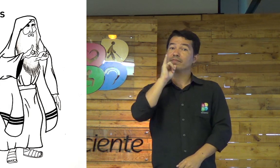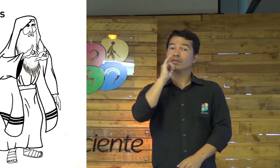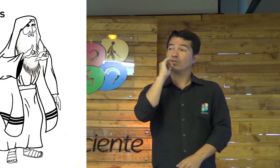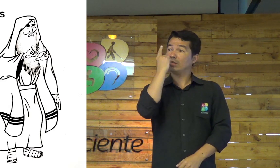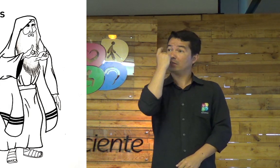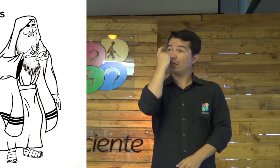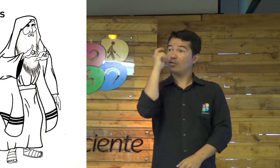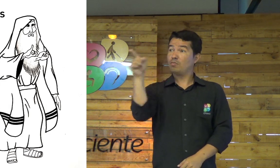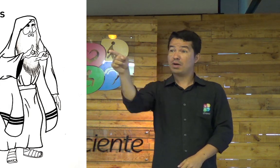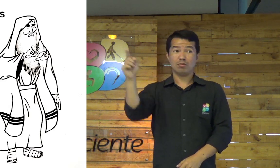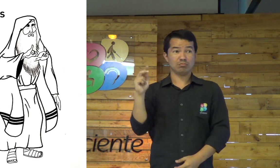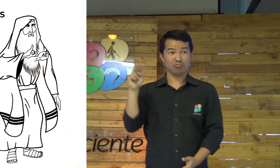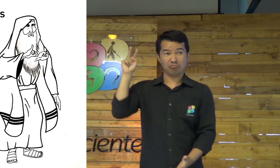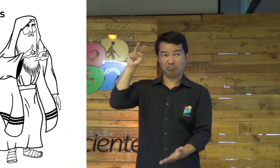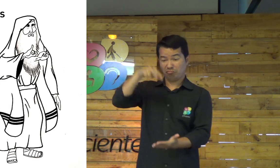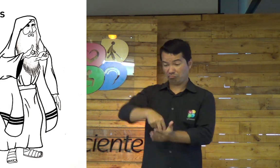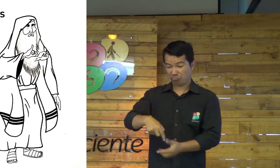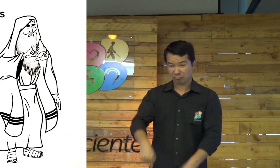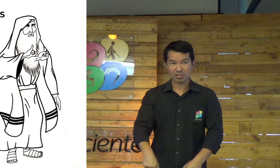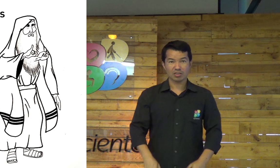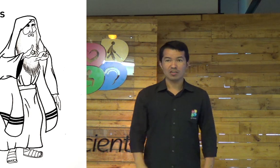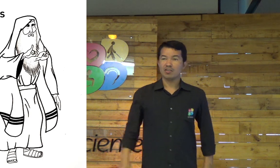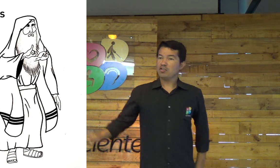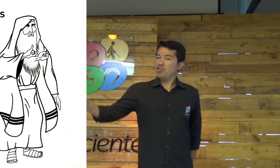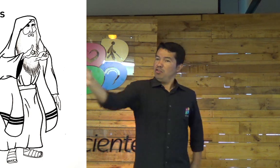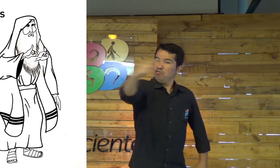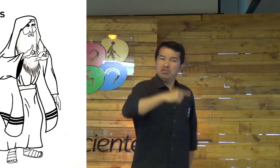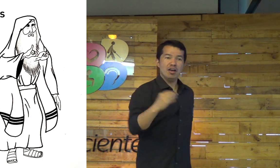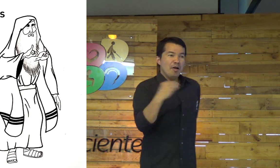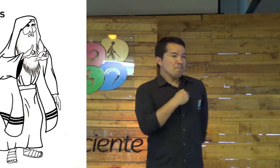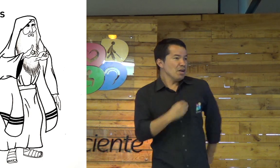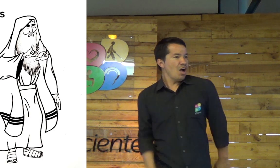Já pensou se um dia o Salomão... Deus fala para o Salomão.